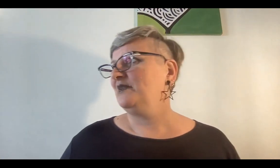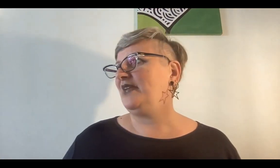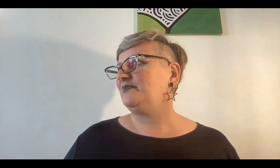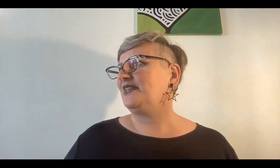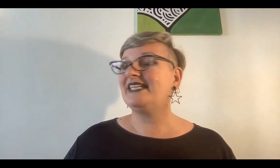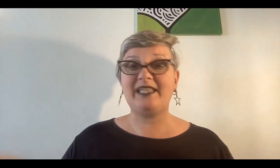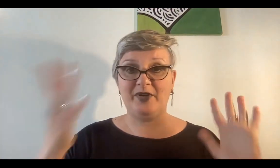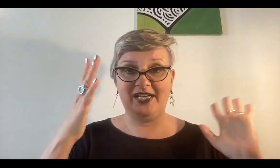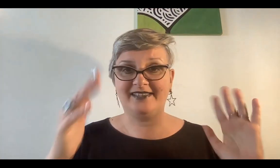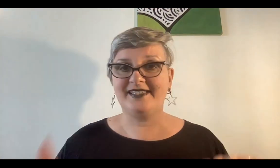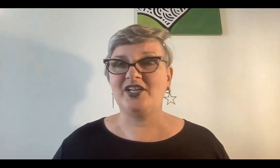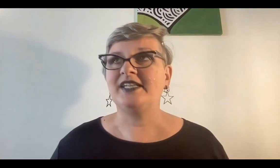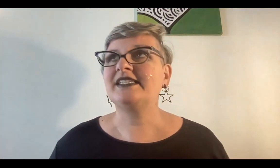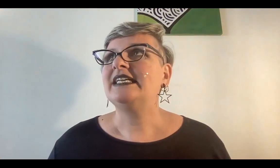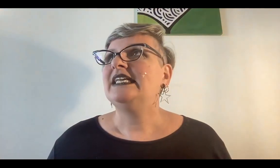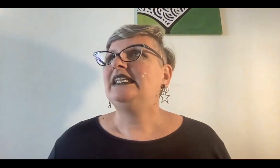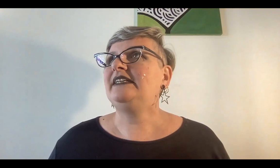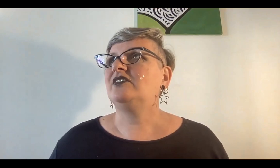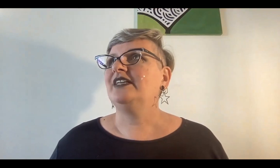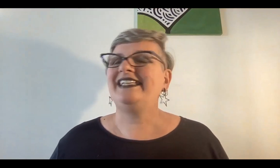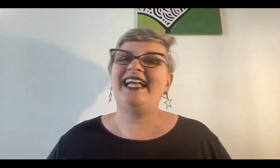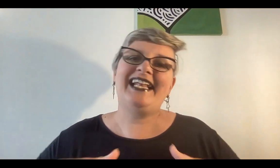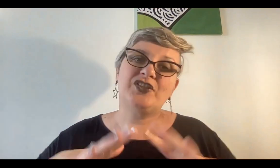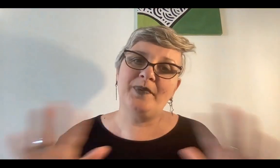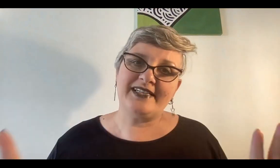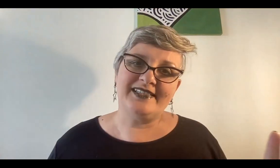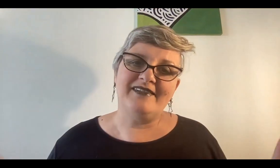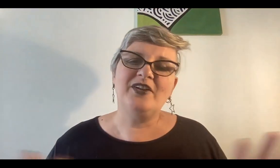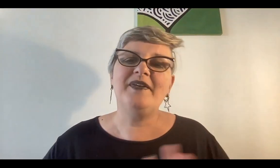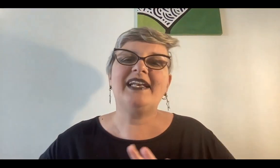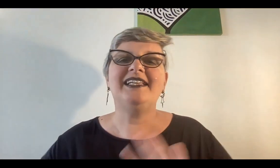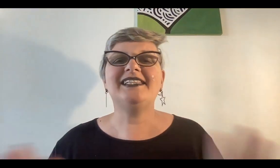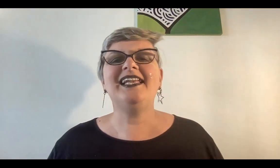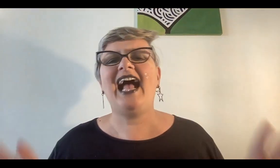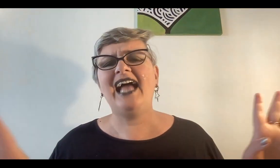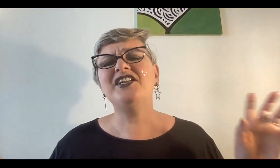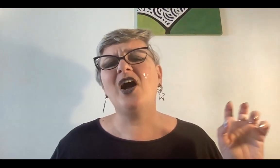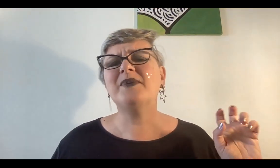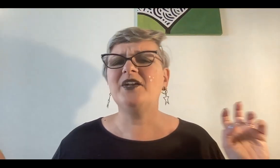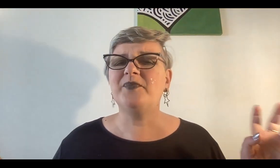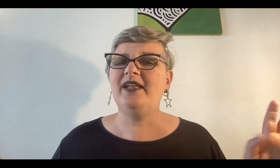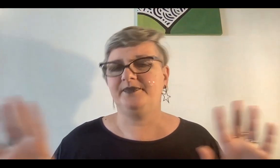Bien, así que te espero en las tres sesiones. Listo, y están súper accesibles, no me vengan a decir ¡Ay no! ¿Por qué no puedo?